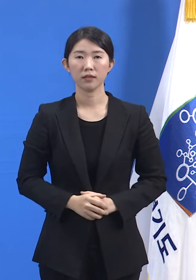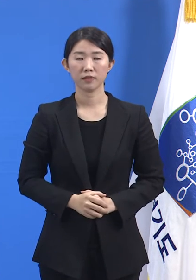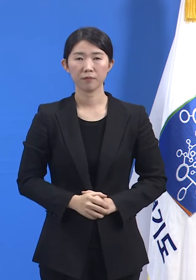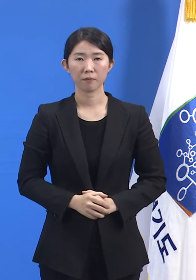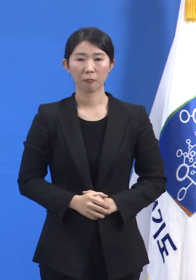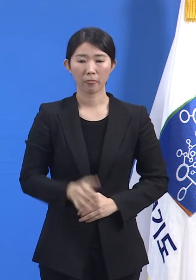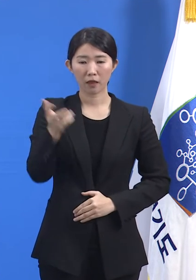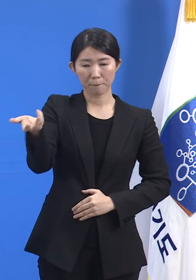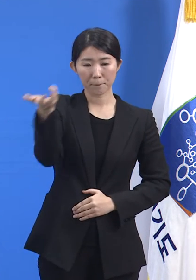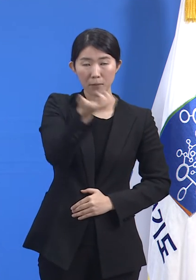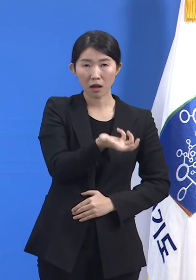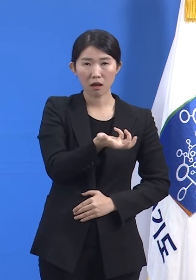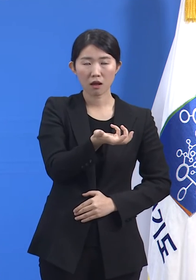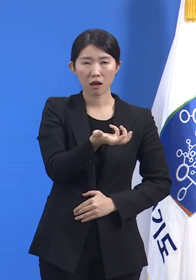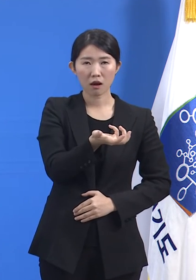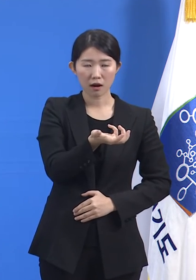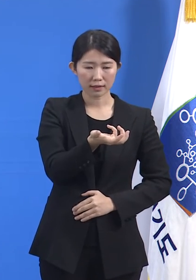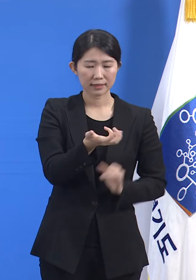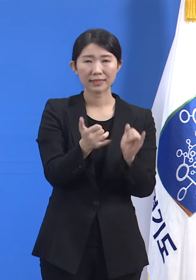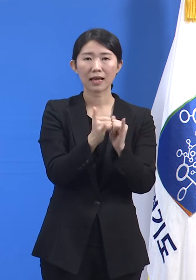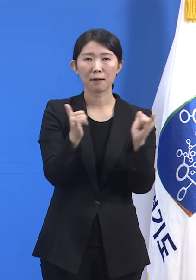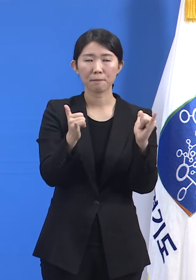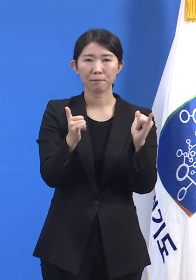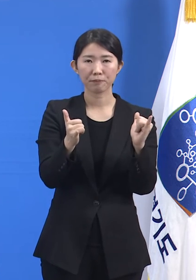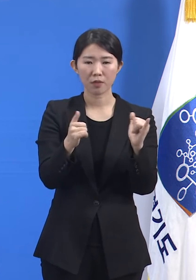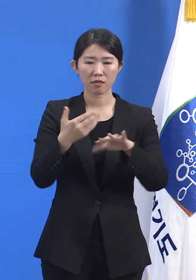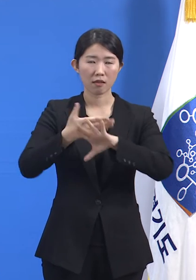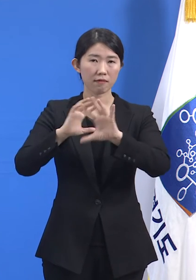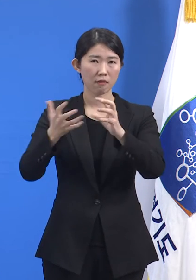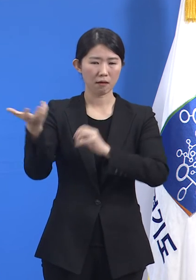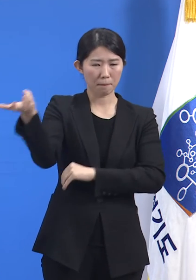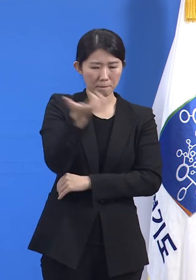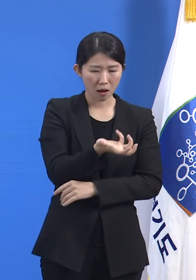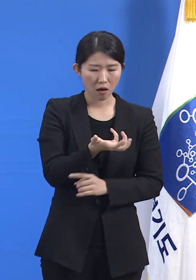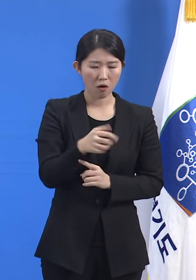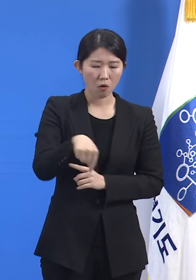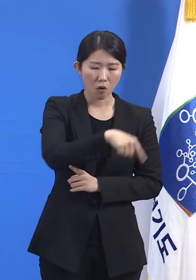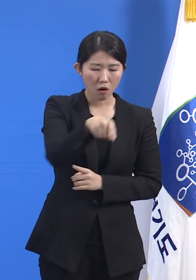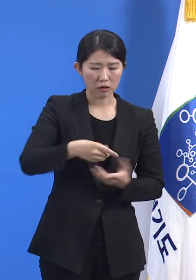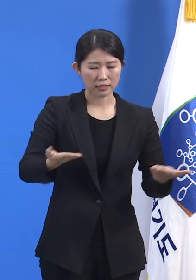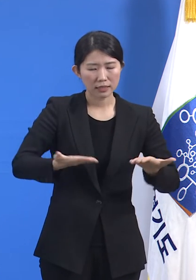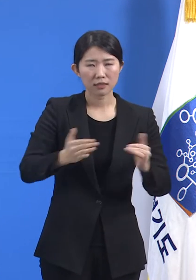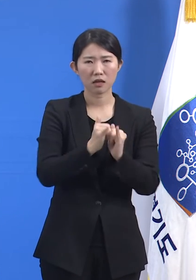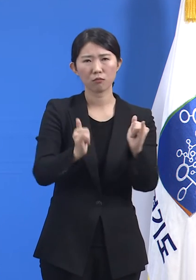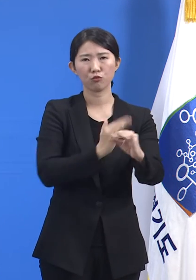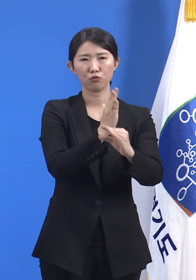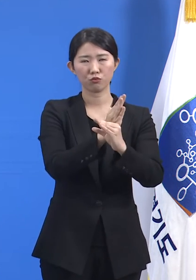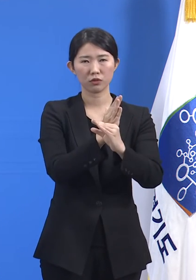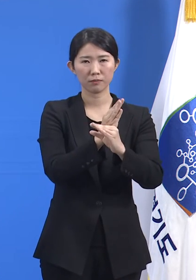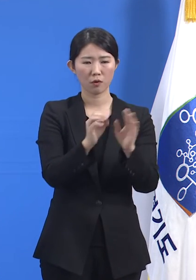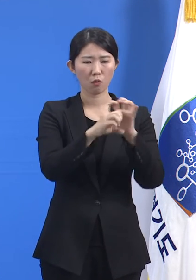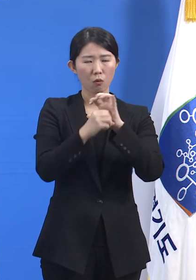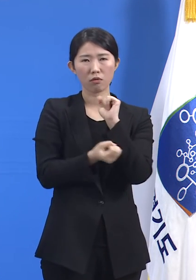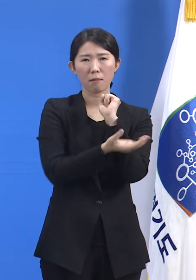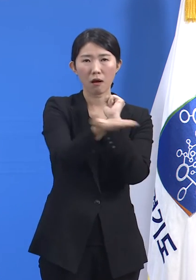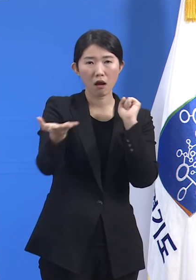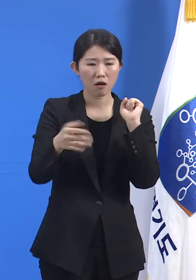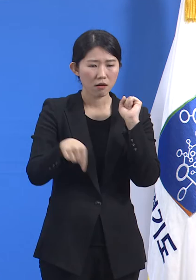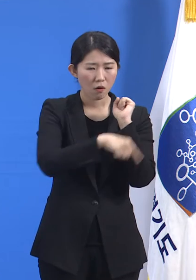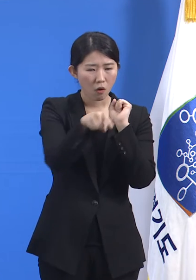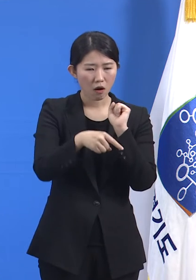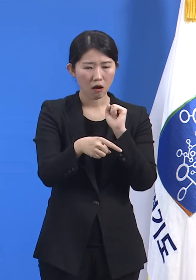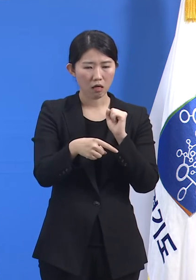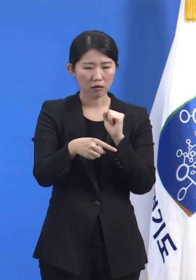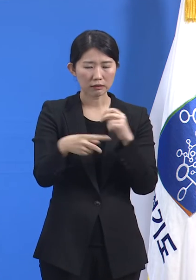2주 노동자 외국인 커뮤니티를 중심으로 확산되었던 이번 유행을 효과적으로 통제해내기 위한 문제점을